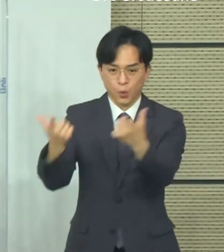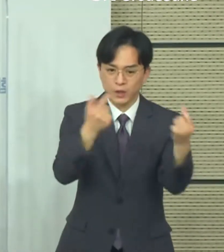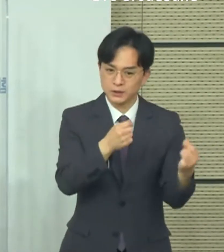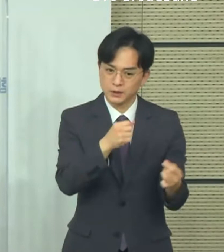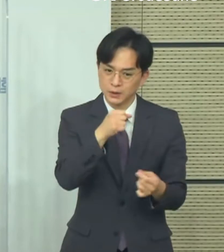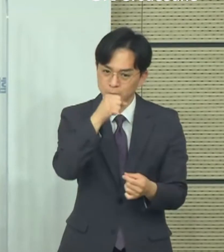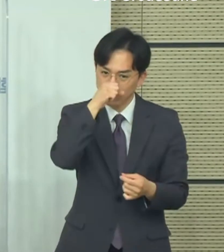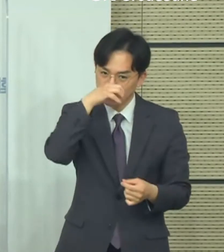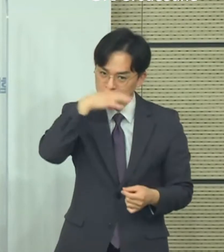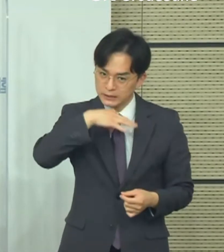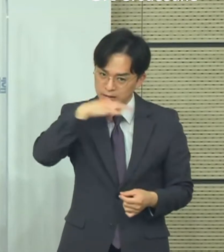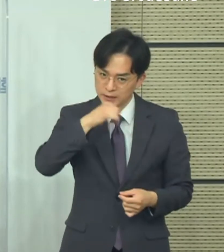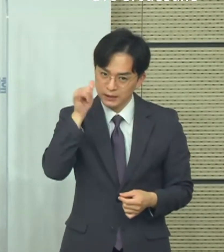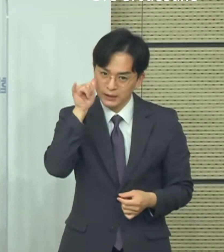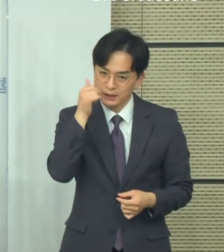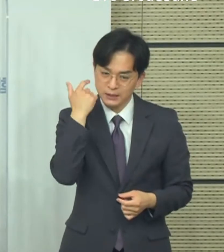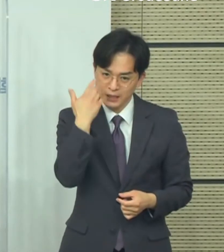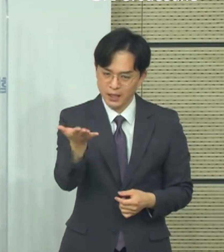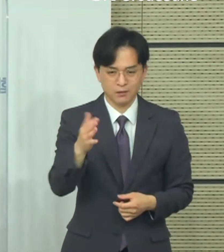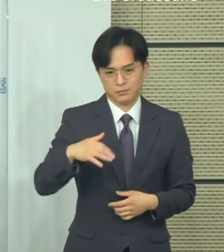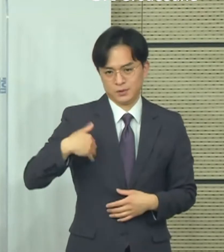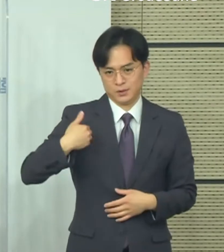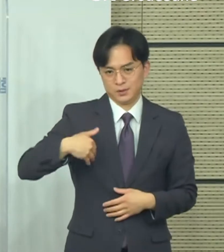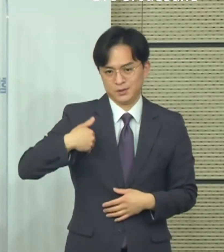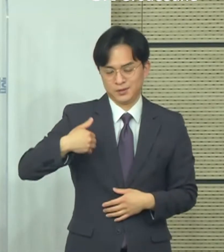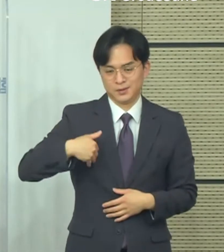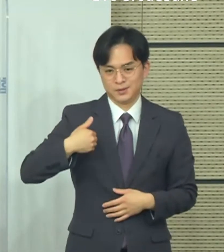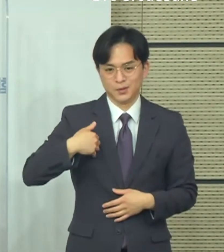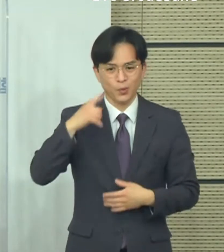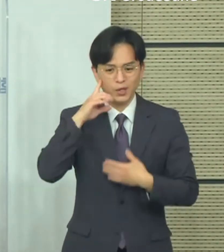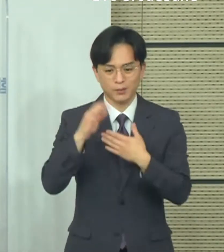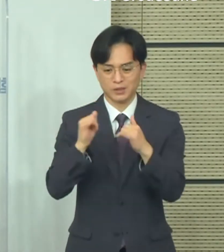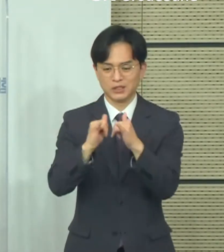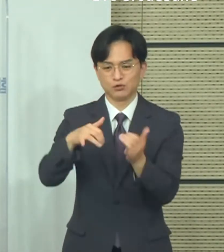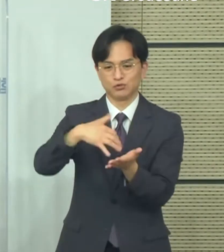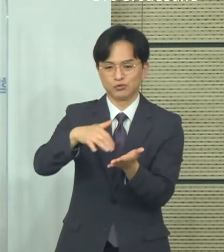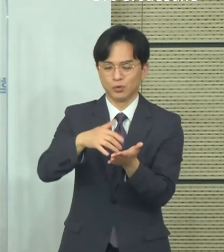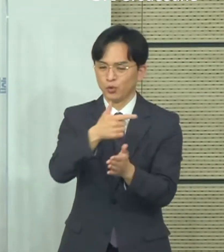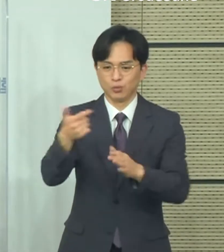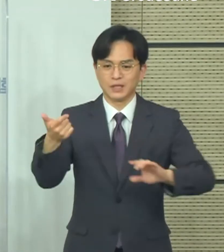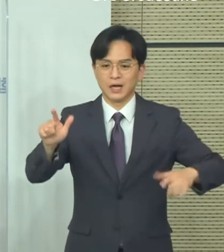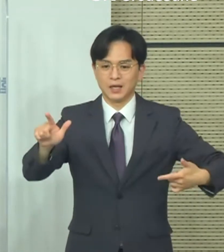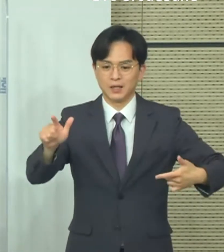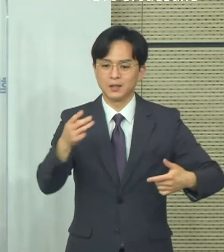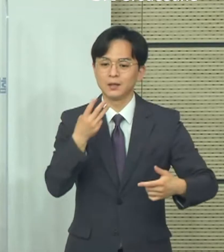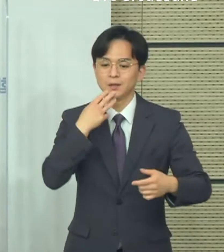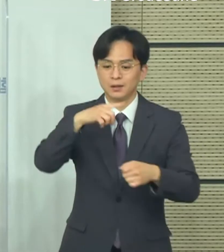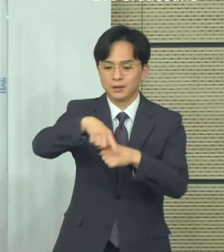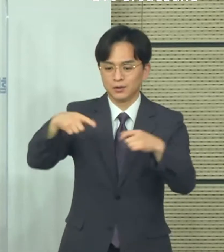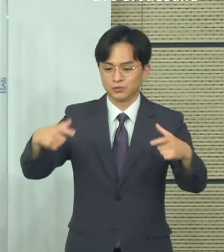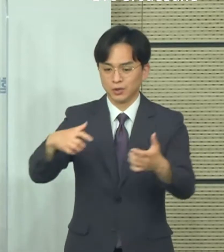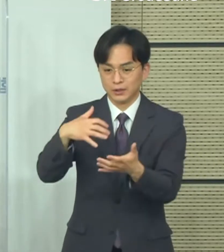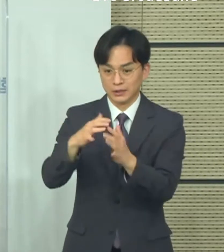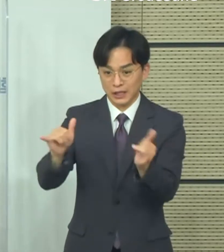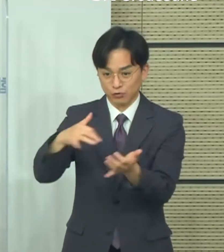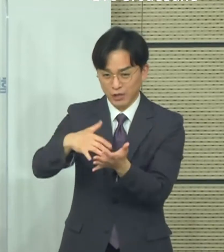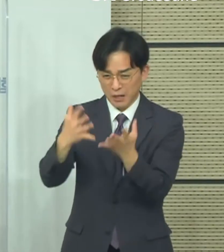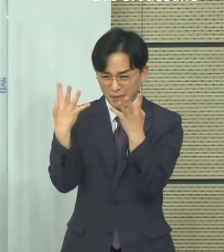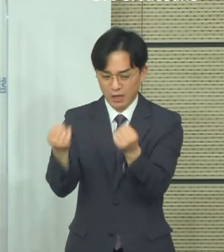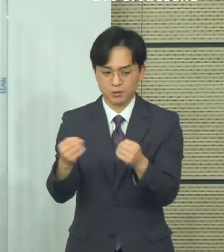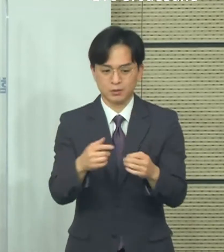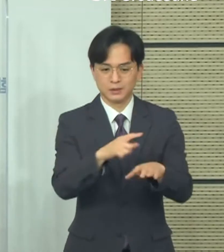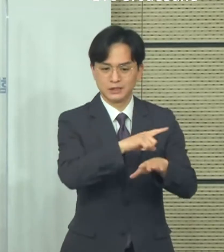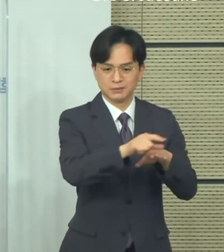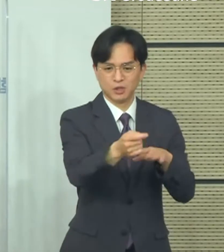것처럼 수도권 지역에서 동일한 효과가 나올지에 대한 부분과 관련되어서는 여러 가지 의견들이 있을 수가 있습니다. 다만